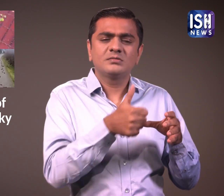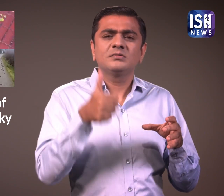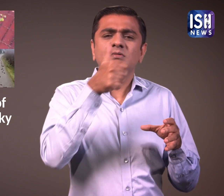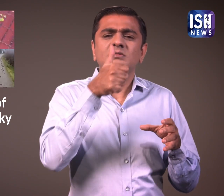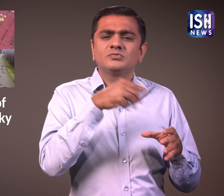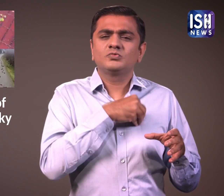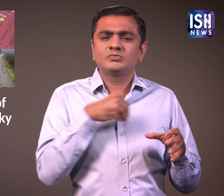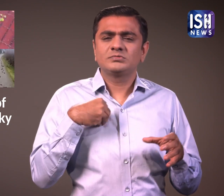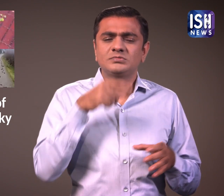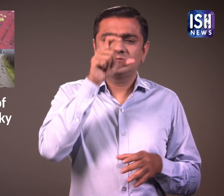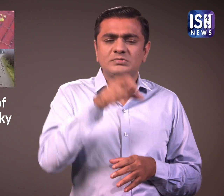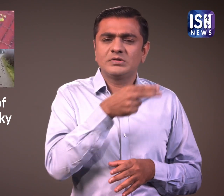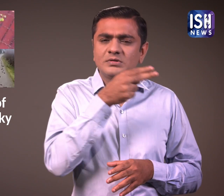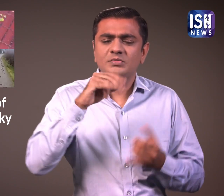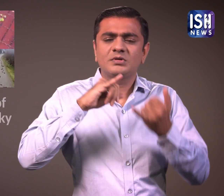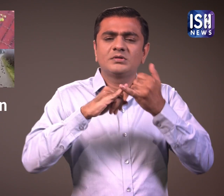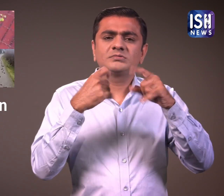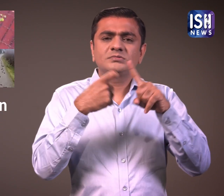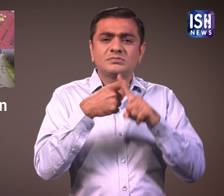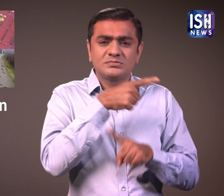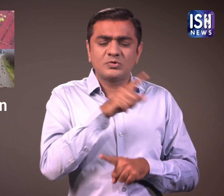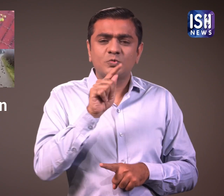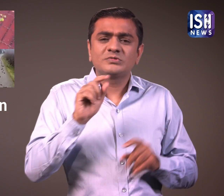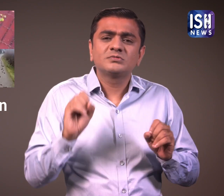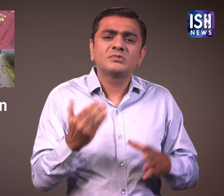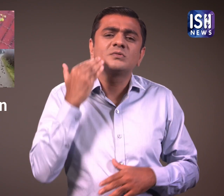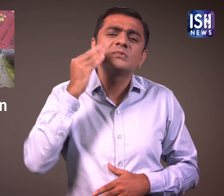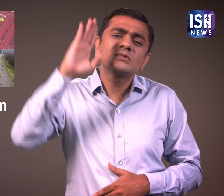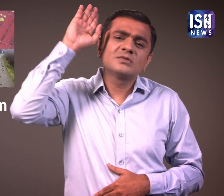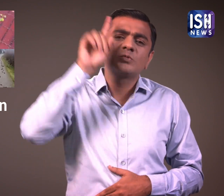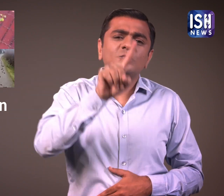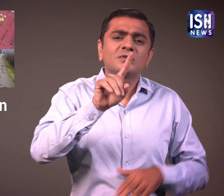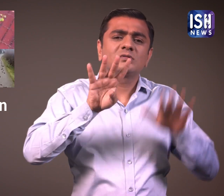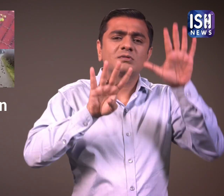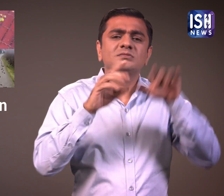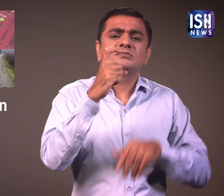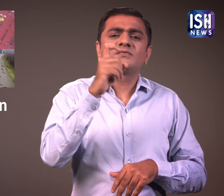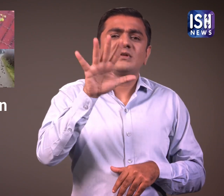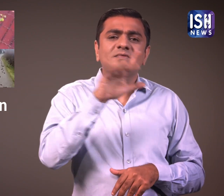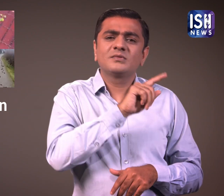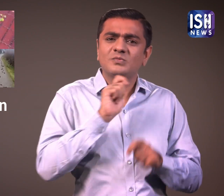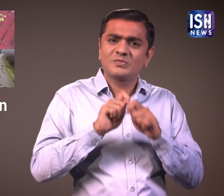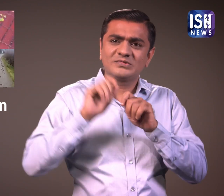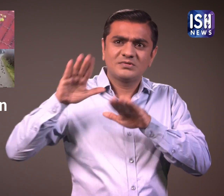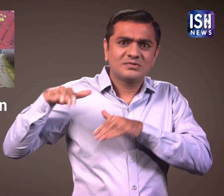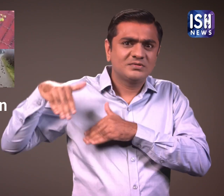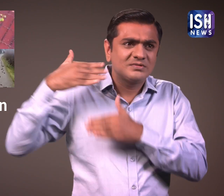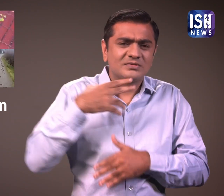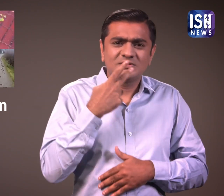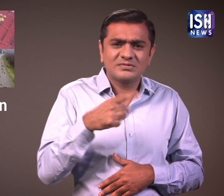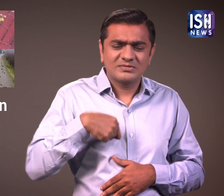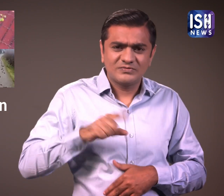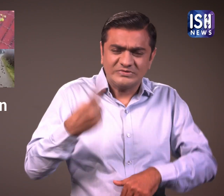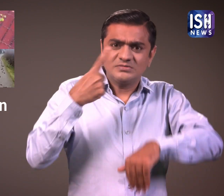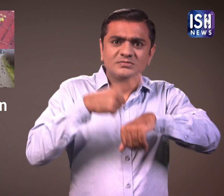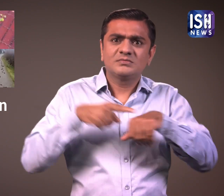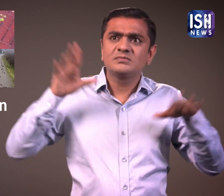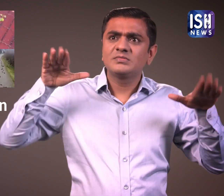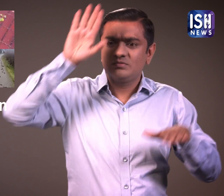सर्जे कुजलेकिन पशुचिकित्सा विभाग के मुख्यचिकित्सक 1975 से एक डॉक्टर के रूप में काम कर रहे है यह